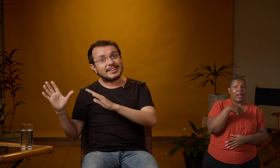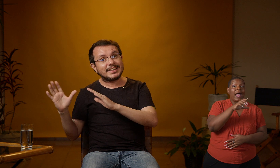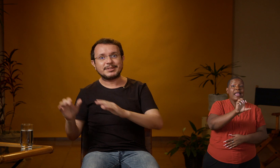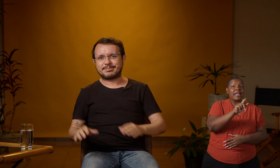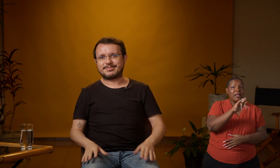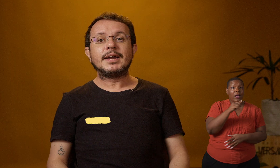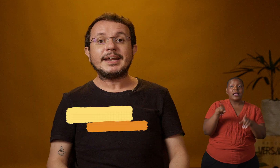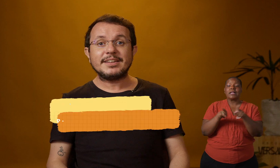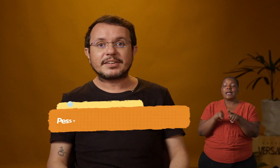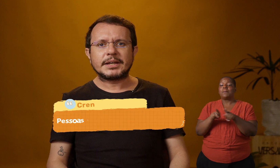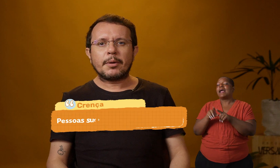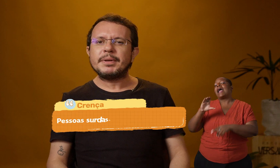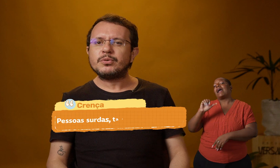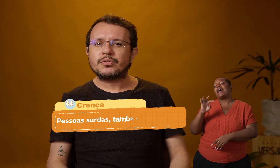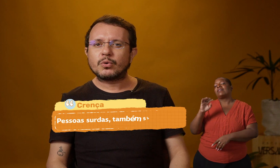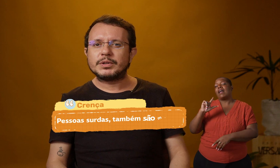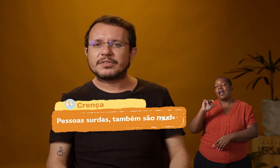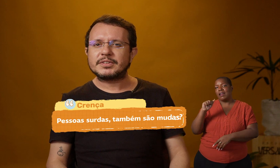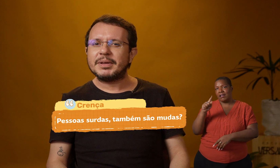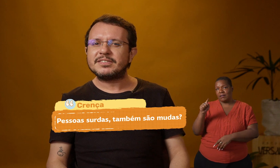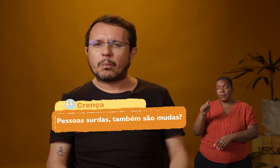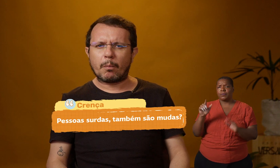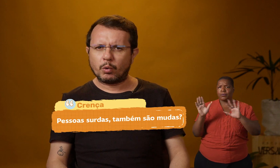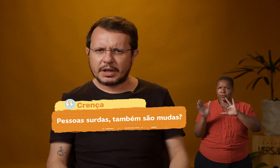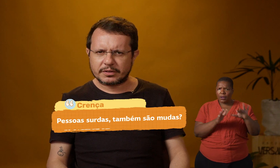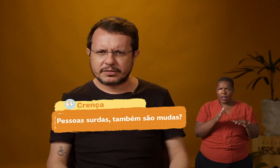catalã. Crença! Pessoas surdas também são mudas?